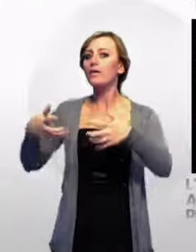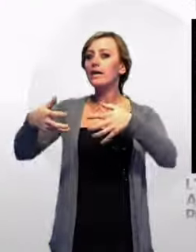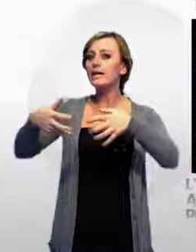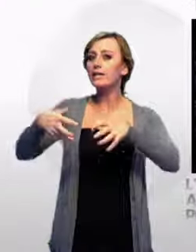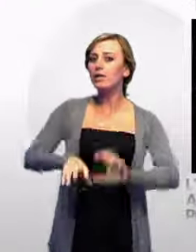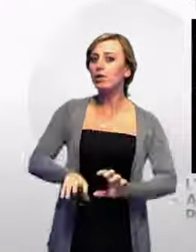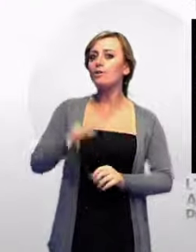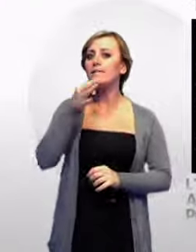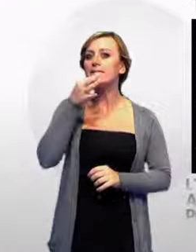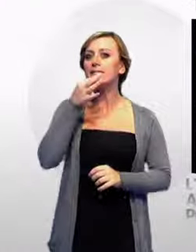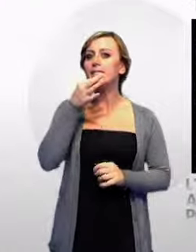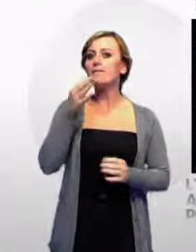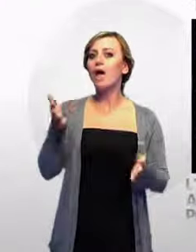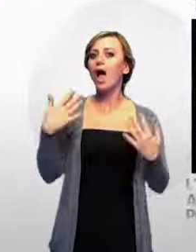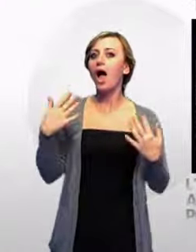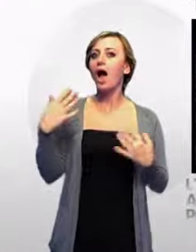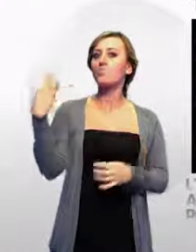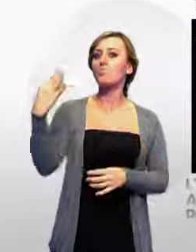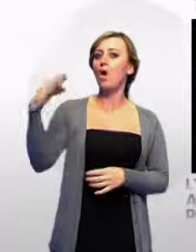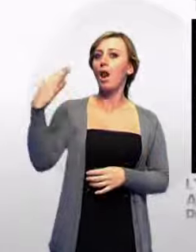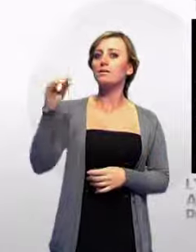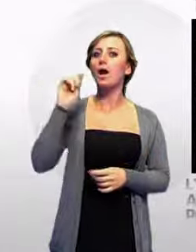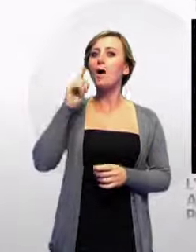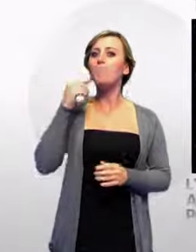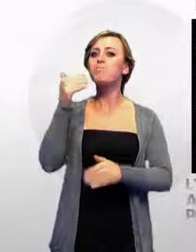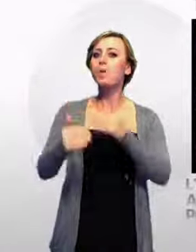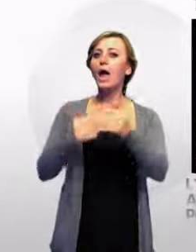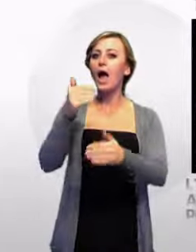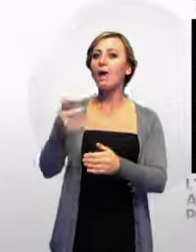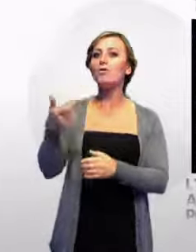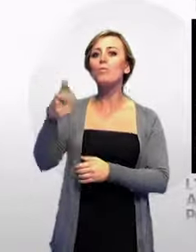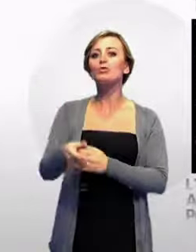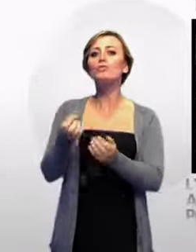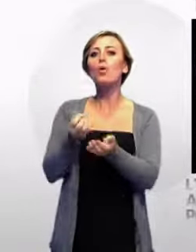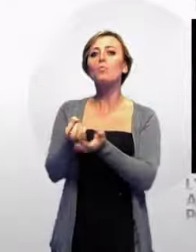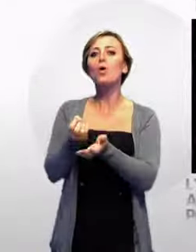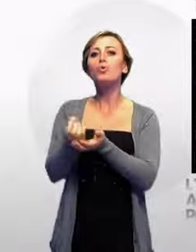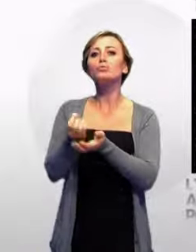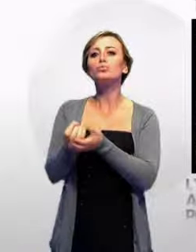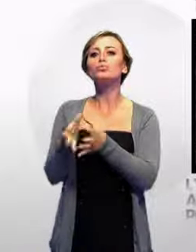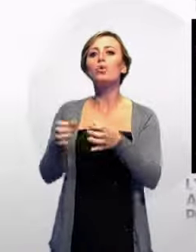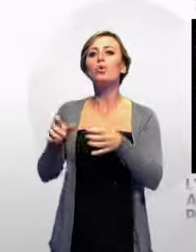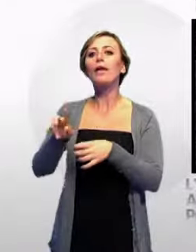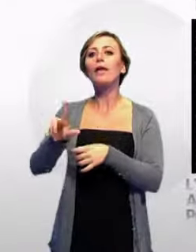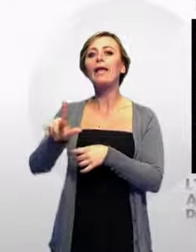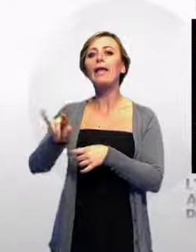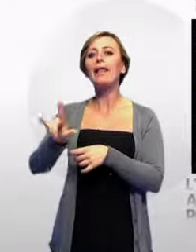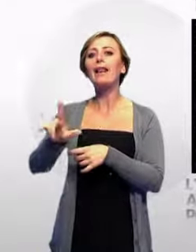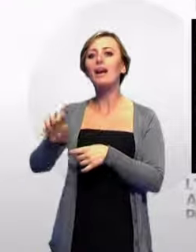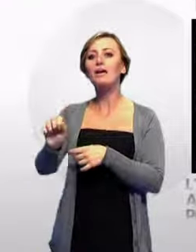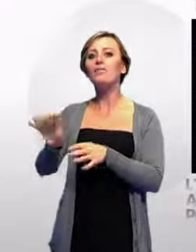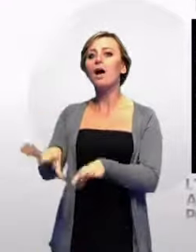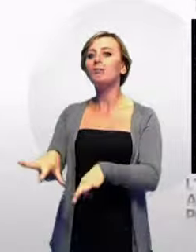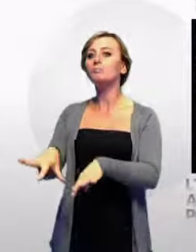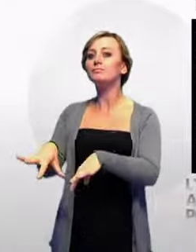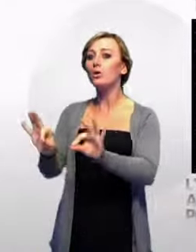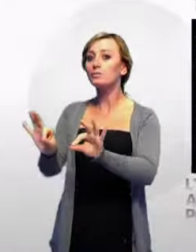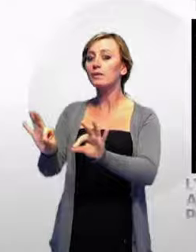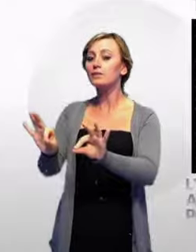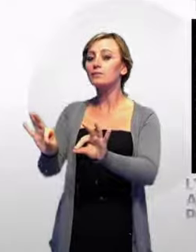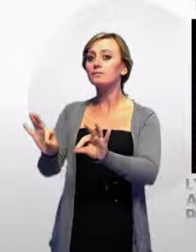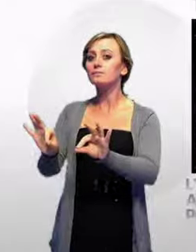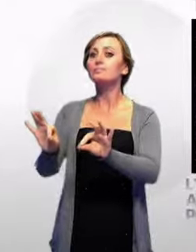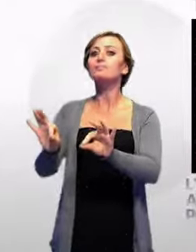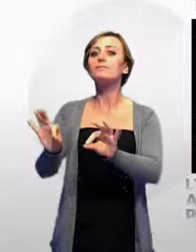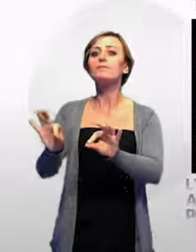le cocherie e gli altiforni dell'acciaieria sono stati fermati, come previsto dall'AIA. Ma la situazione, avverte l'Agenzia regionale